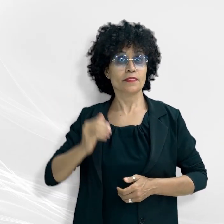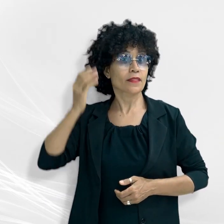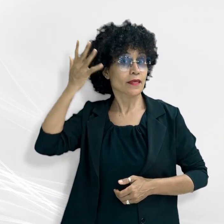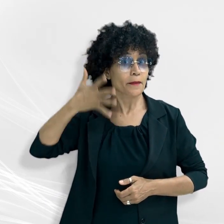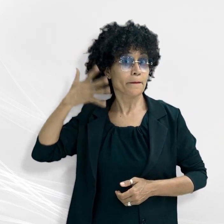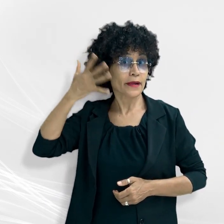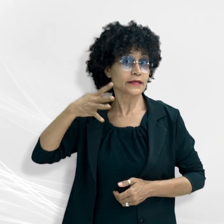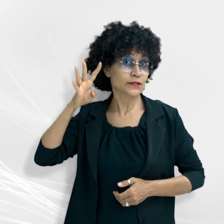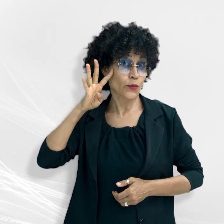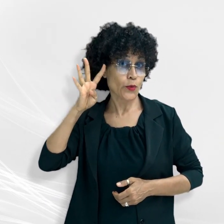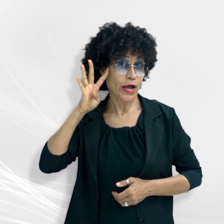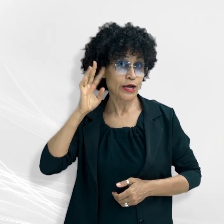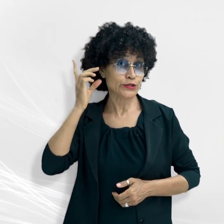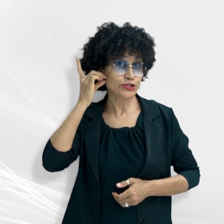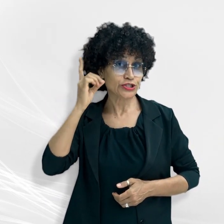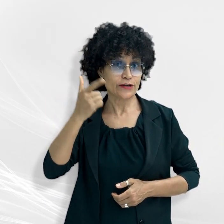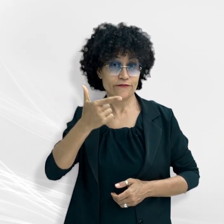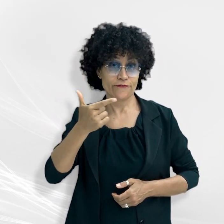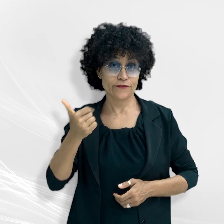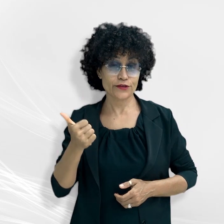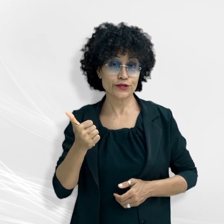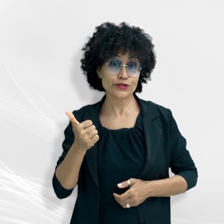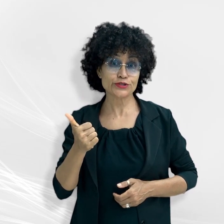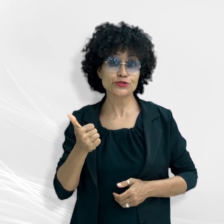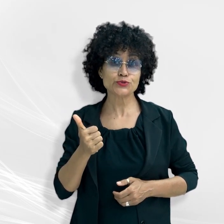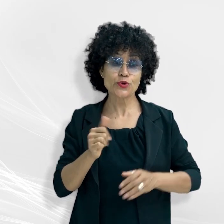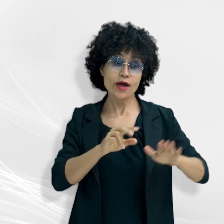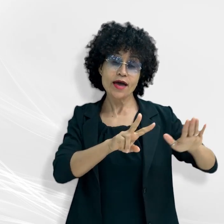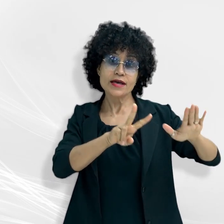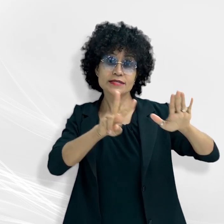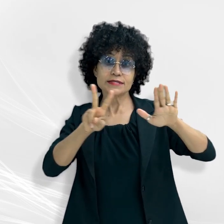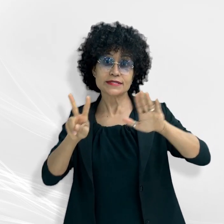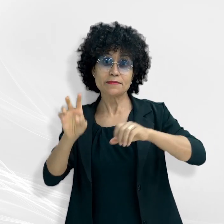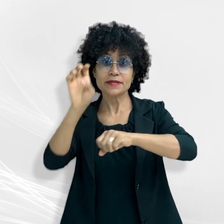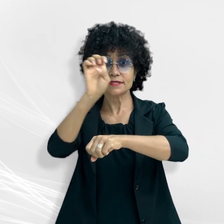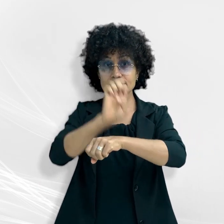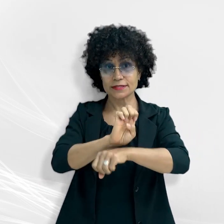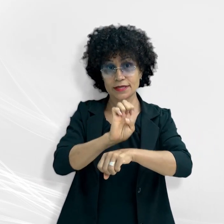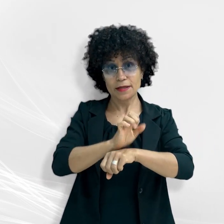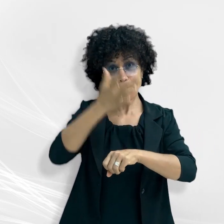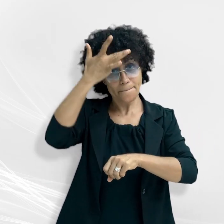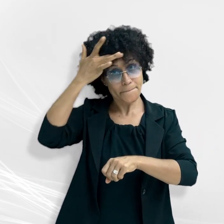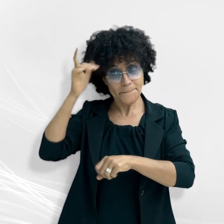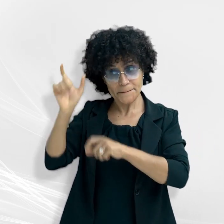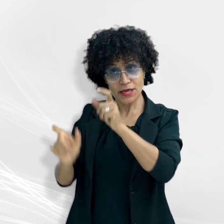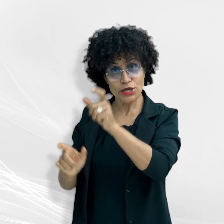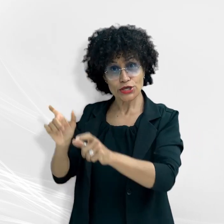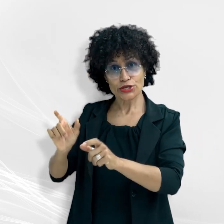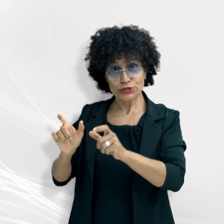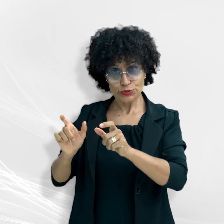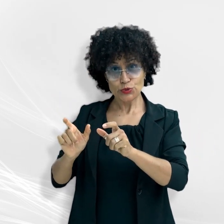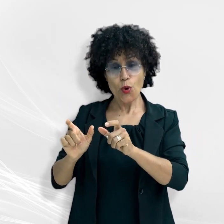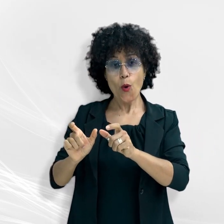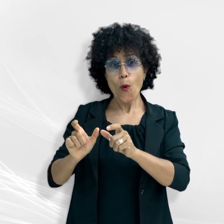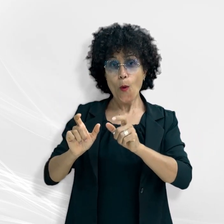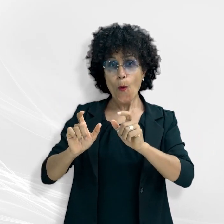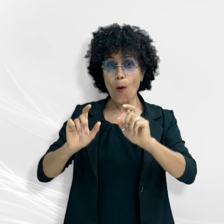realizada nesta quarta-feira, dia 21, durante a primeira semana estadual da pessoa com deficiência em Vila Bela da Santíssima